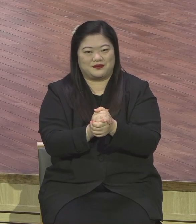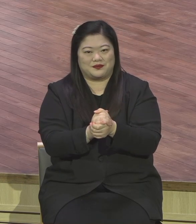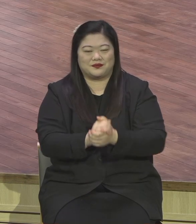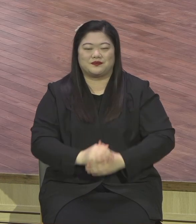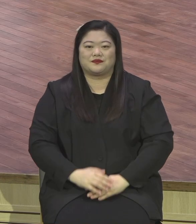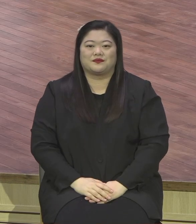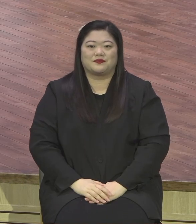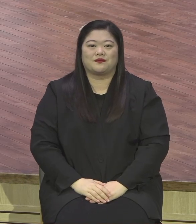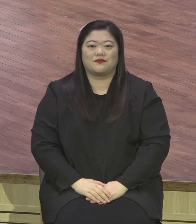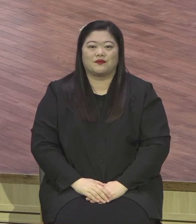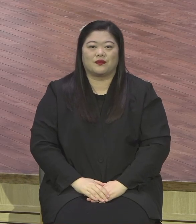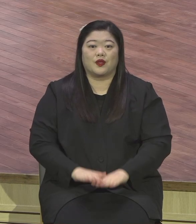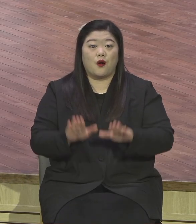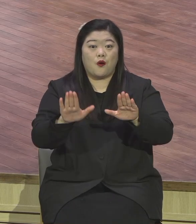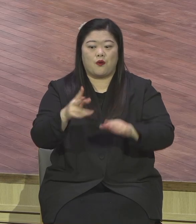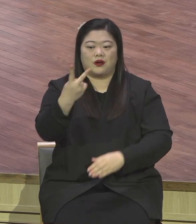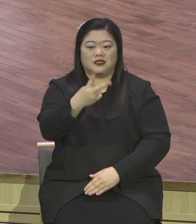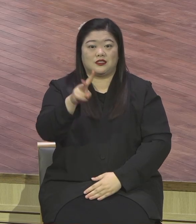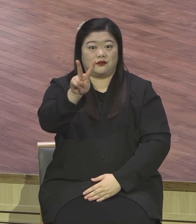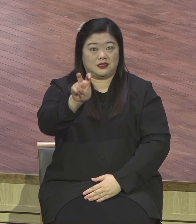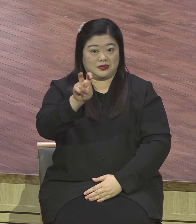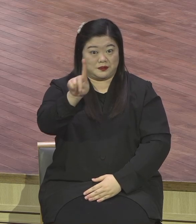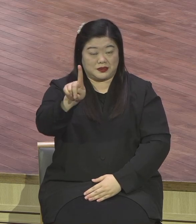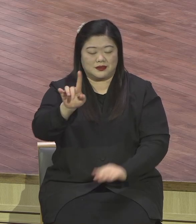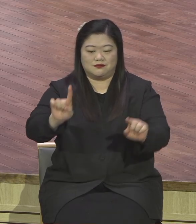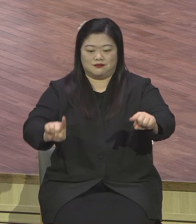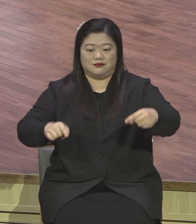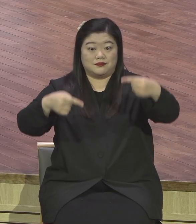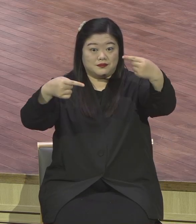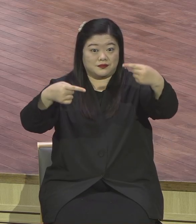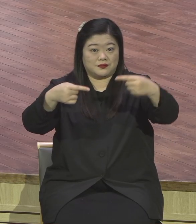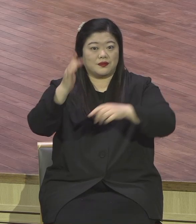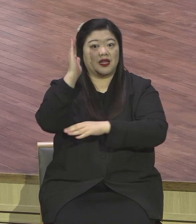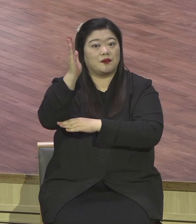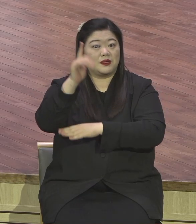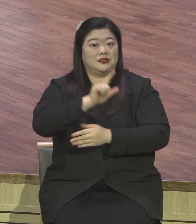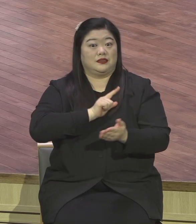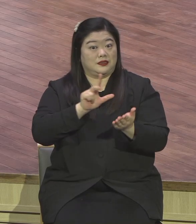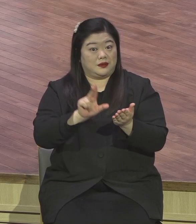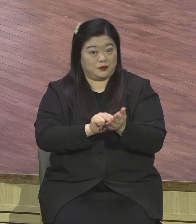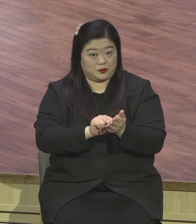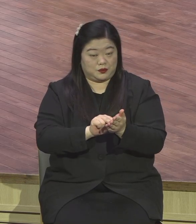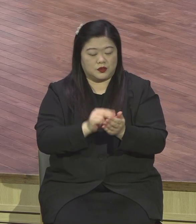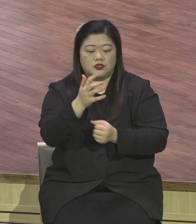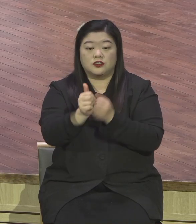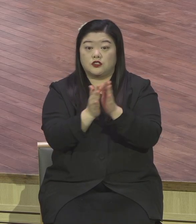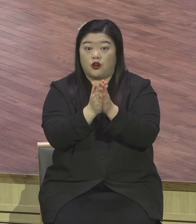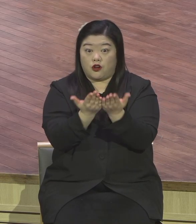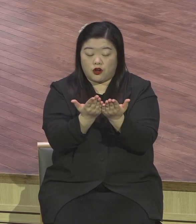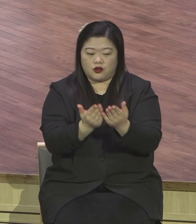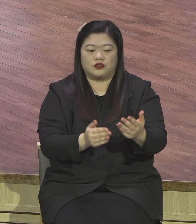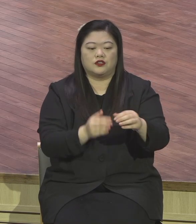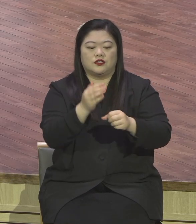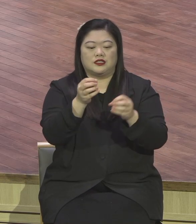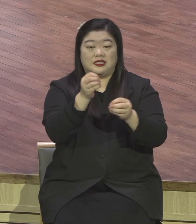하나님께 주신 원단 말씀은 10편 81편 10절입니다. 너